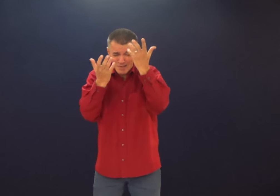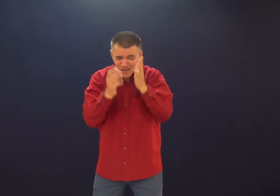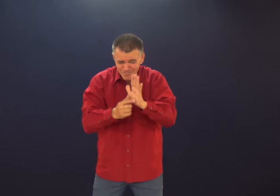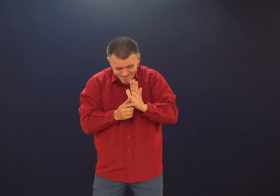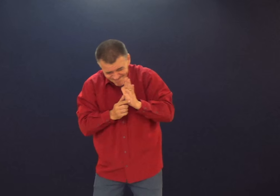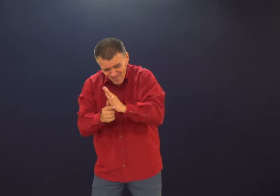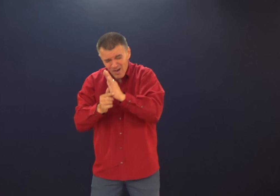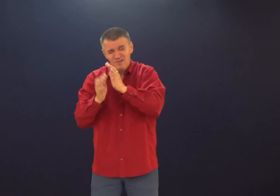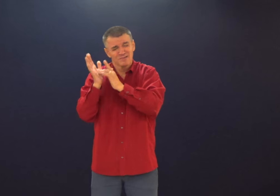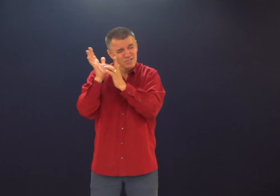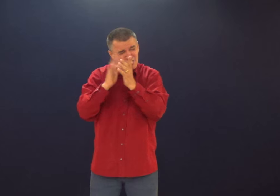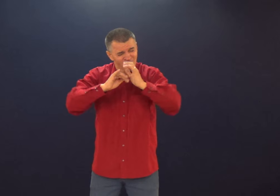é o inferno.